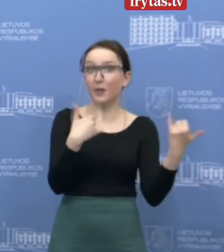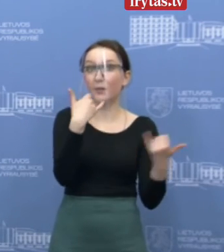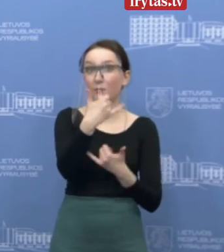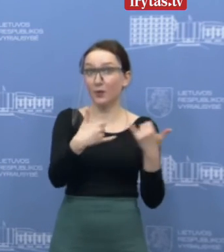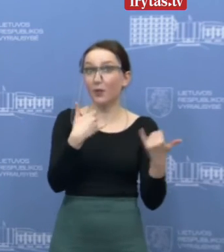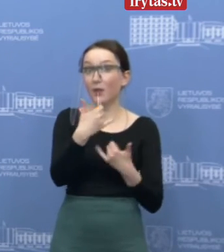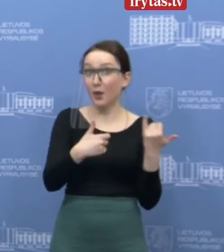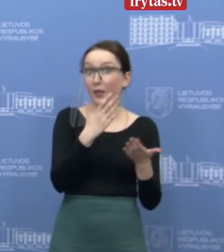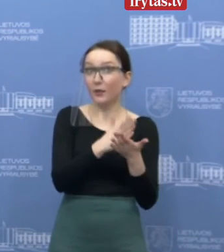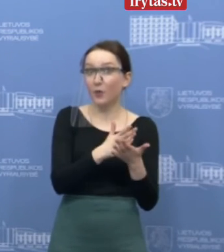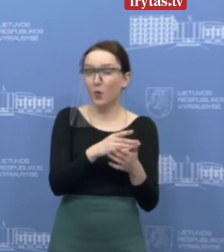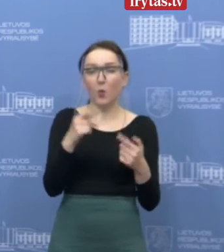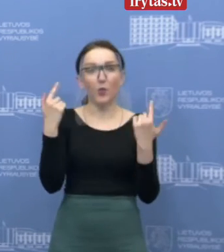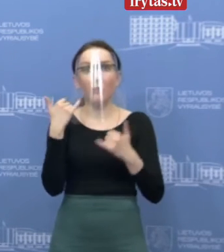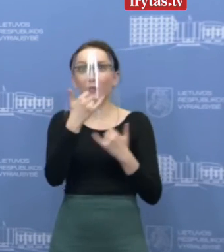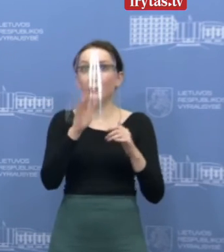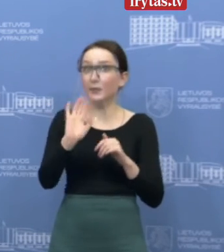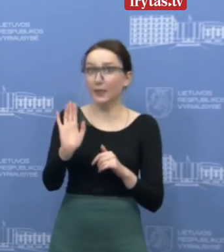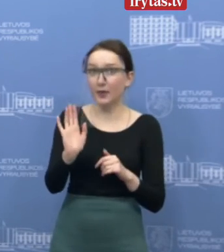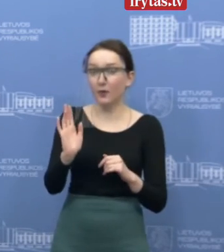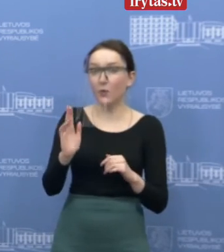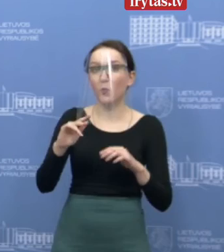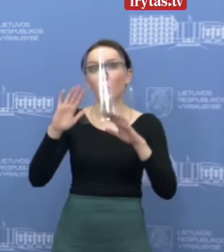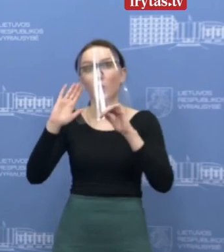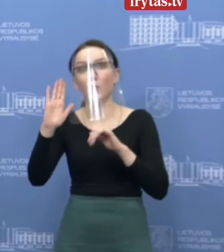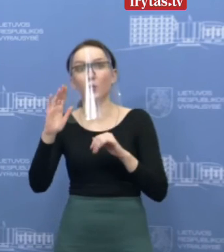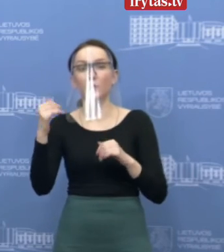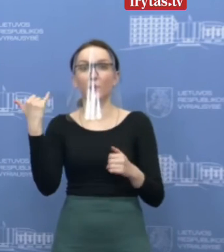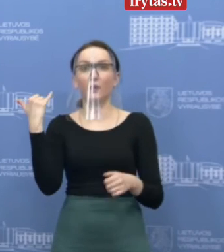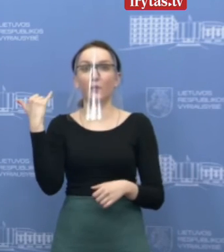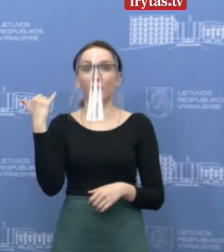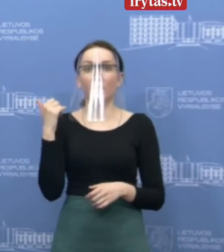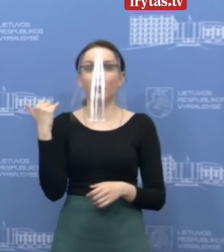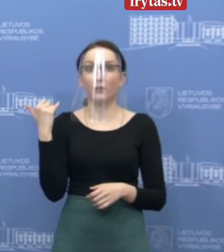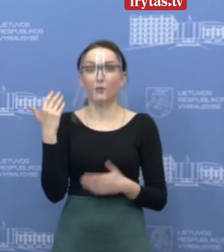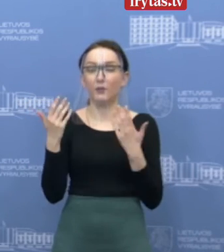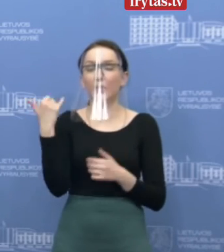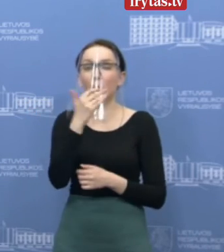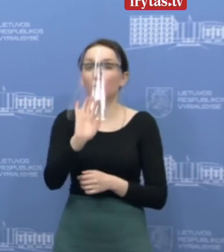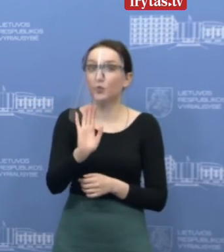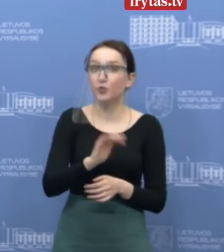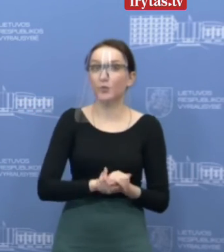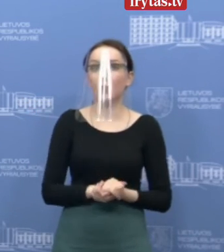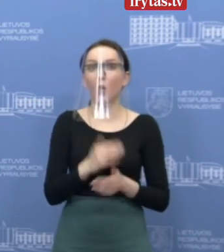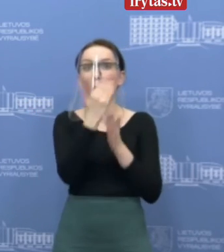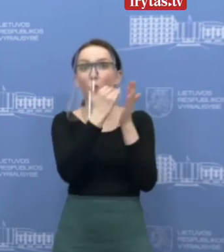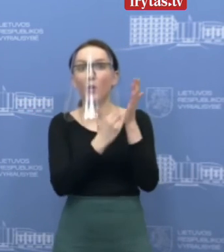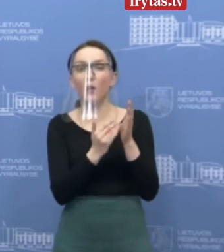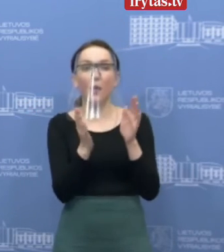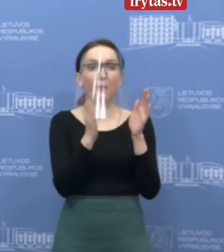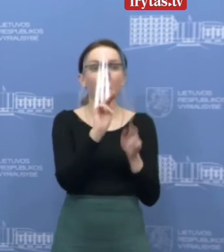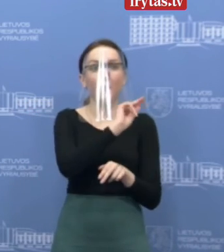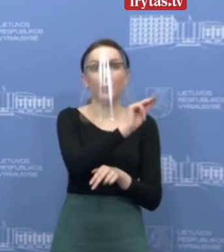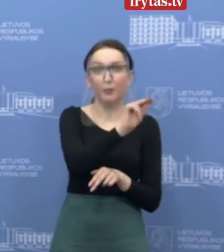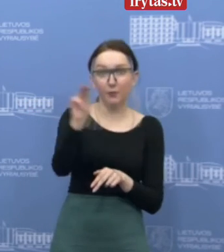tikrais intervalai. Tai vietoj šito skambinimo dabar bus skambučiai, ne skambučiai, o būtin programėlės tie